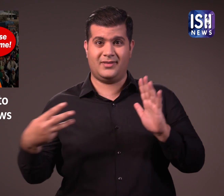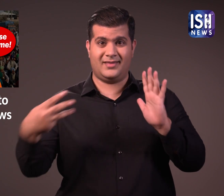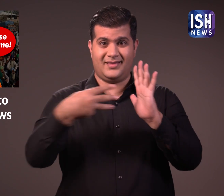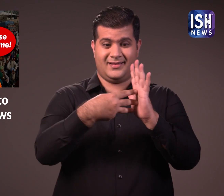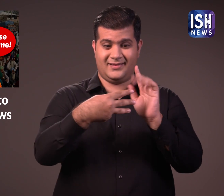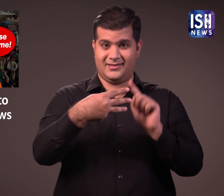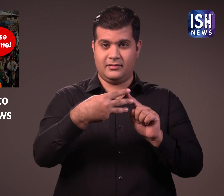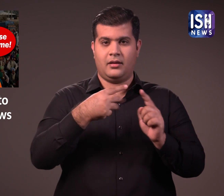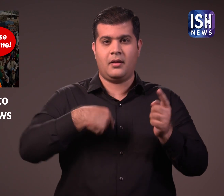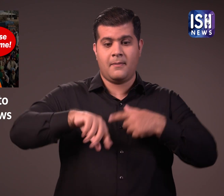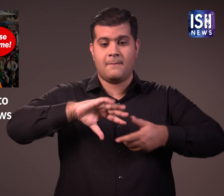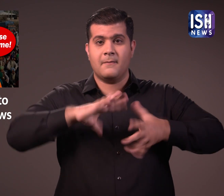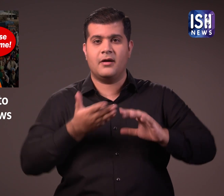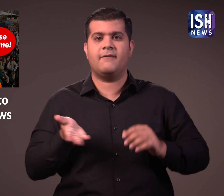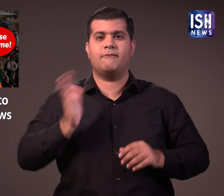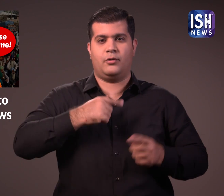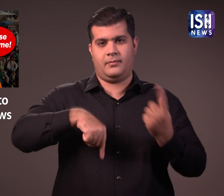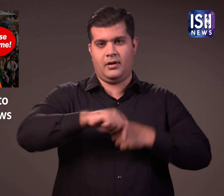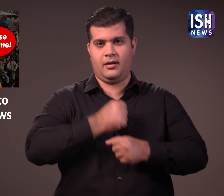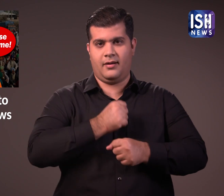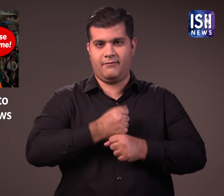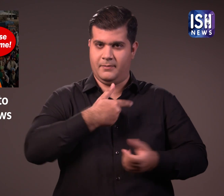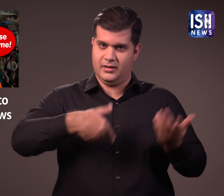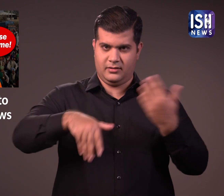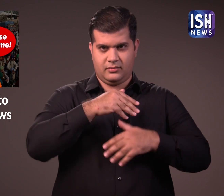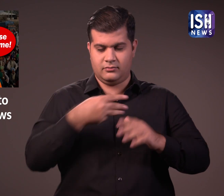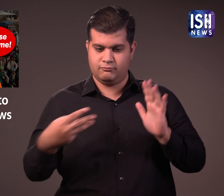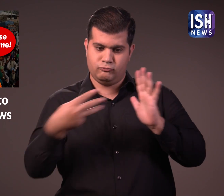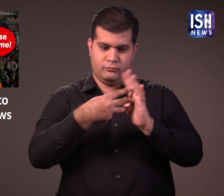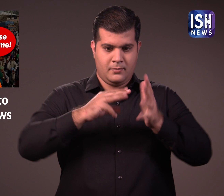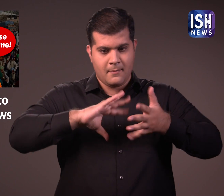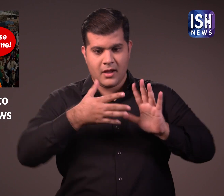सरकार ने कानून बनाए क्योंकि हमें लगा कि किसानों को बहुत फायदा होगा